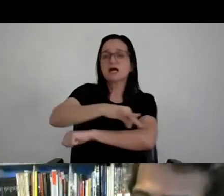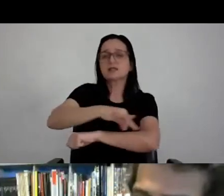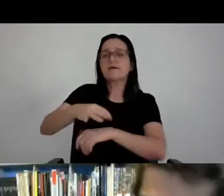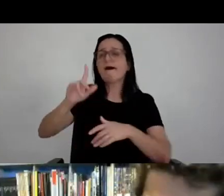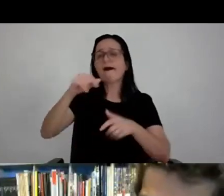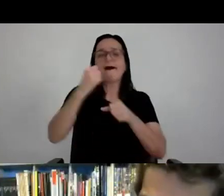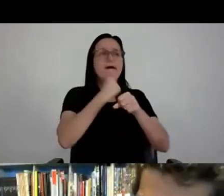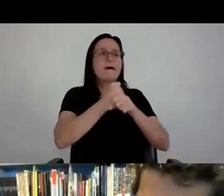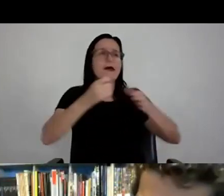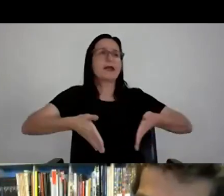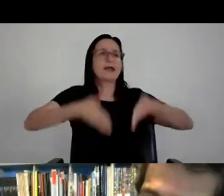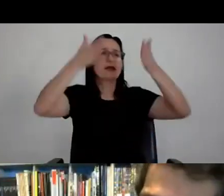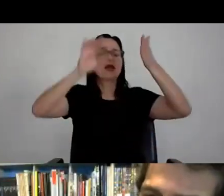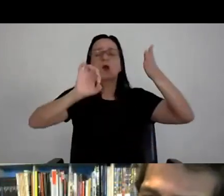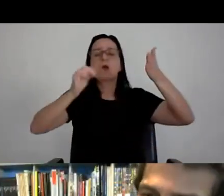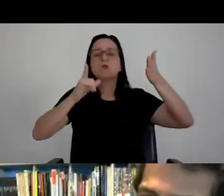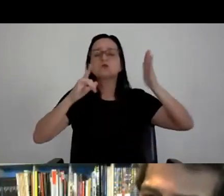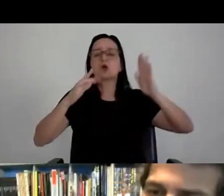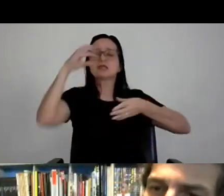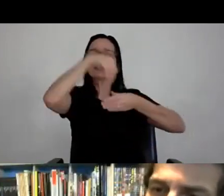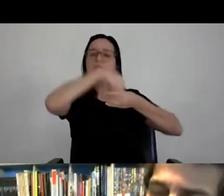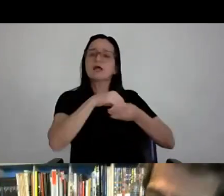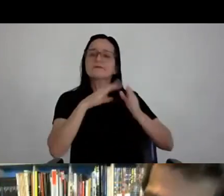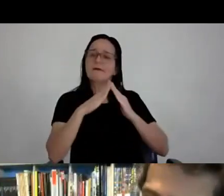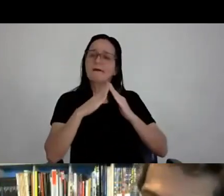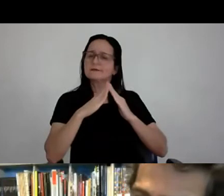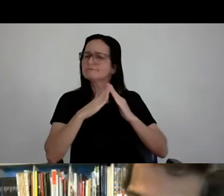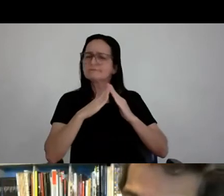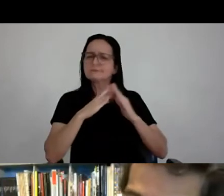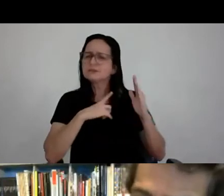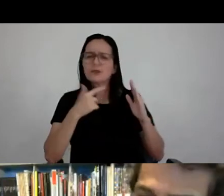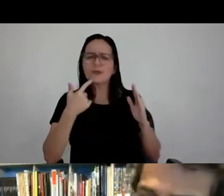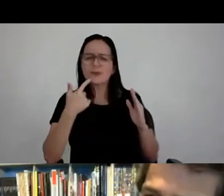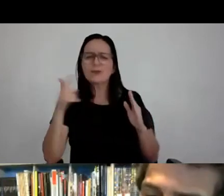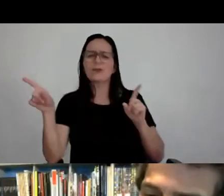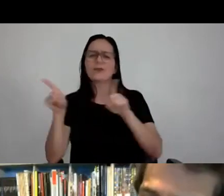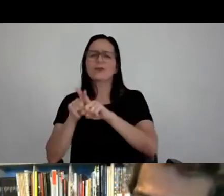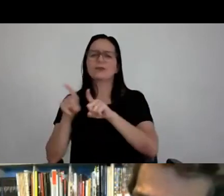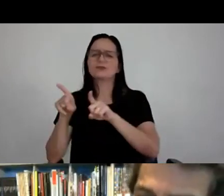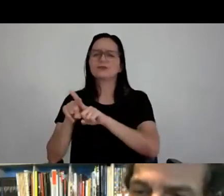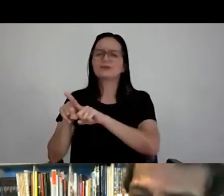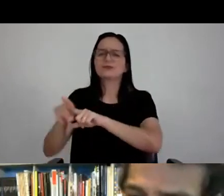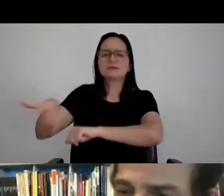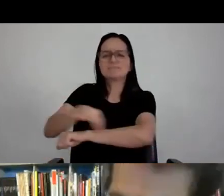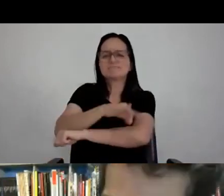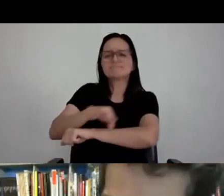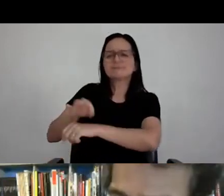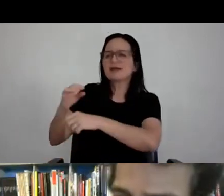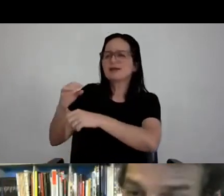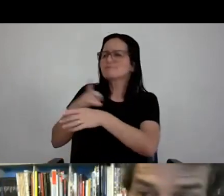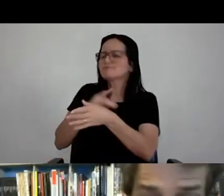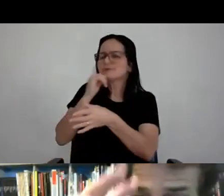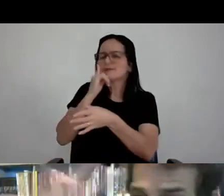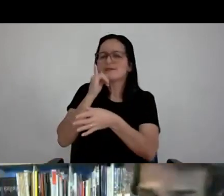não, tem hoje um grupo grande de arquitetos fazendo a sua atividade profissional, produzindo cenários para jogos de gamer,